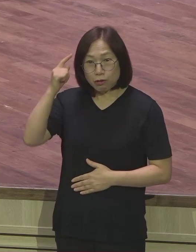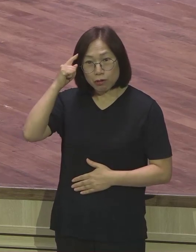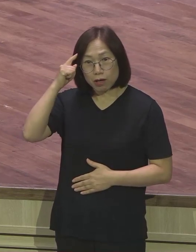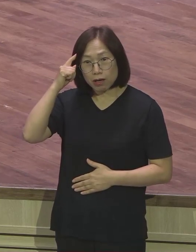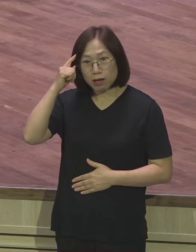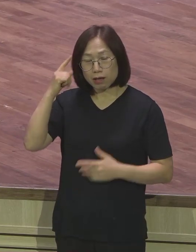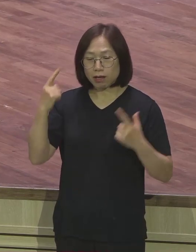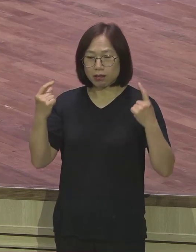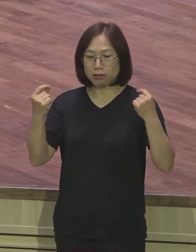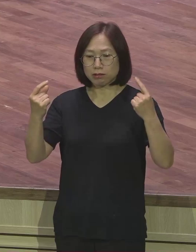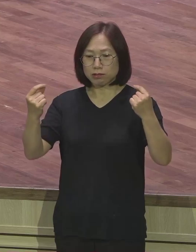그대로일까요